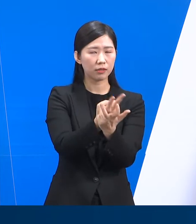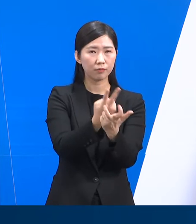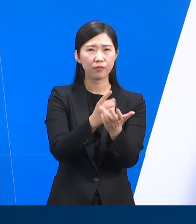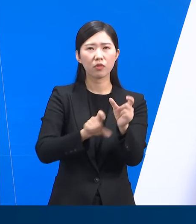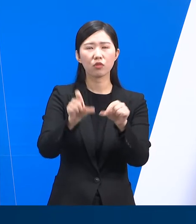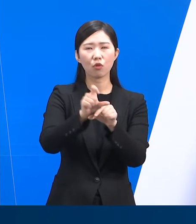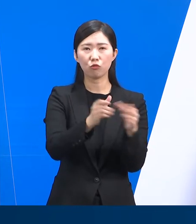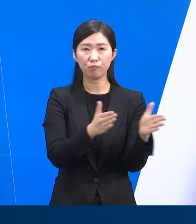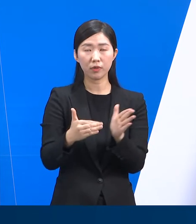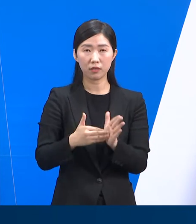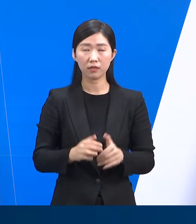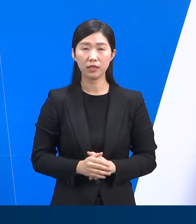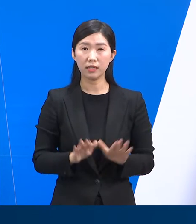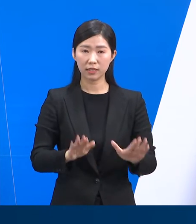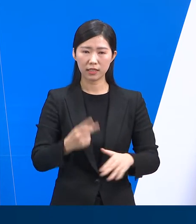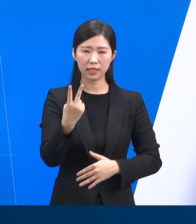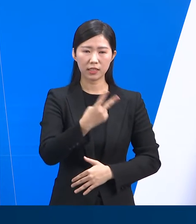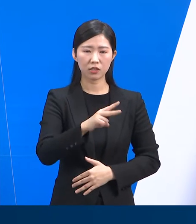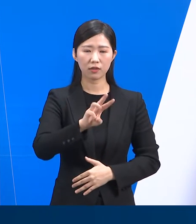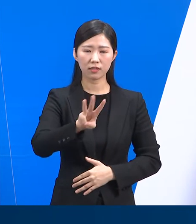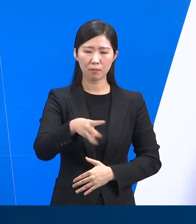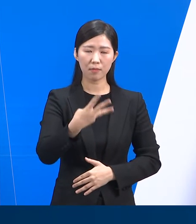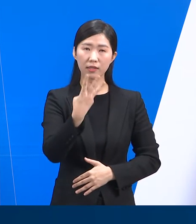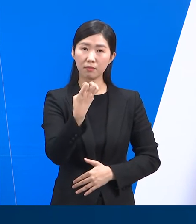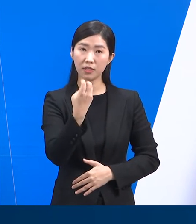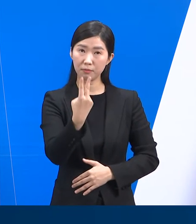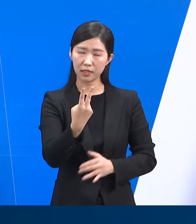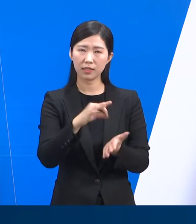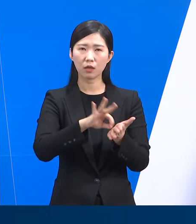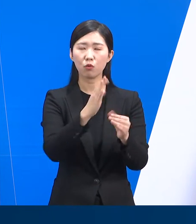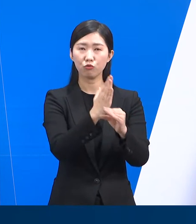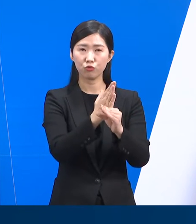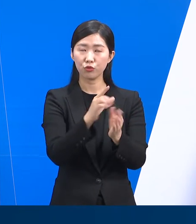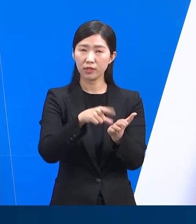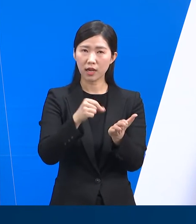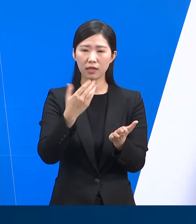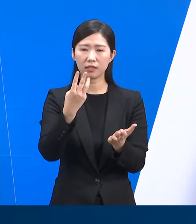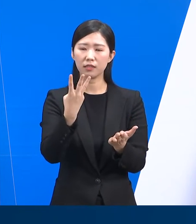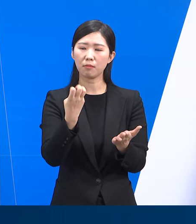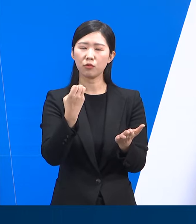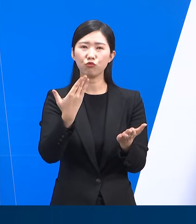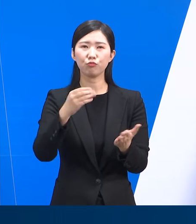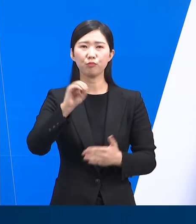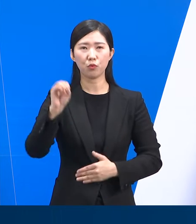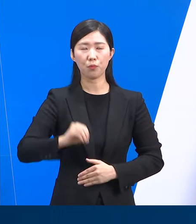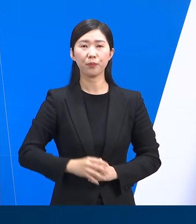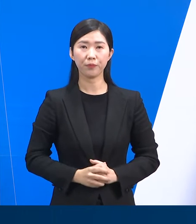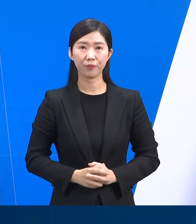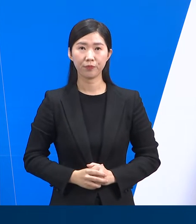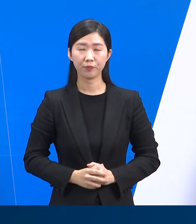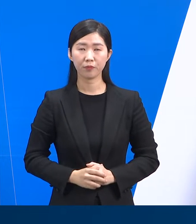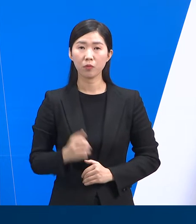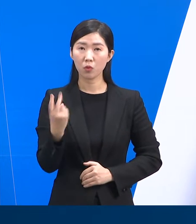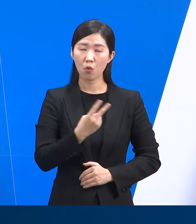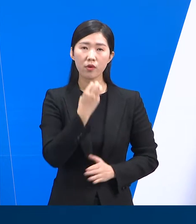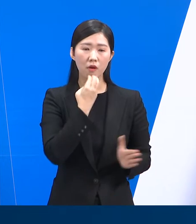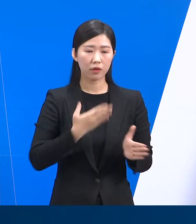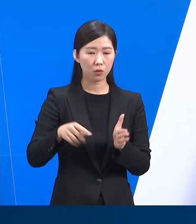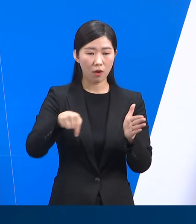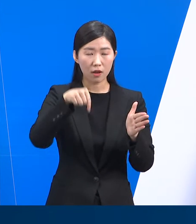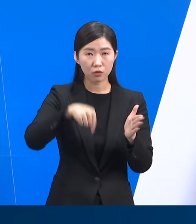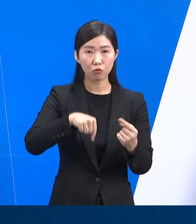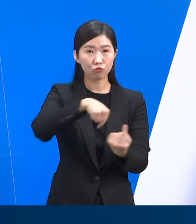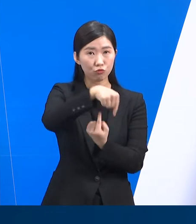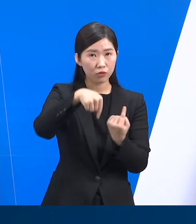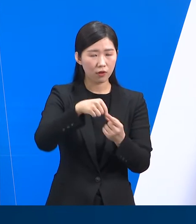현재 2,332명 병상을 사용하고 있으며 병상 가동률은 39%입니다. 그리고 경기도에서 운영하는 총